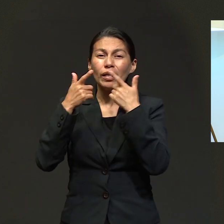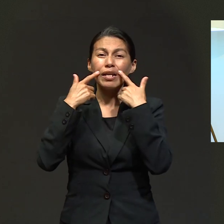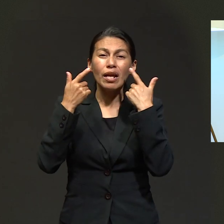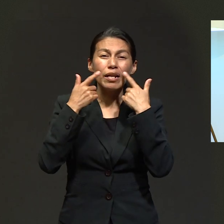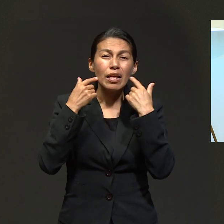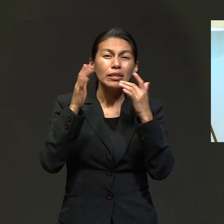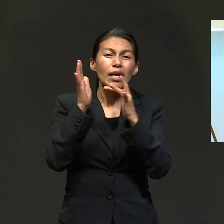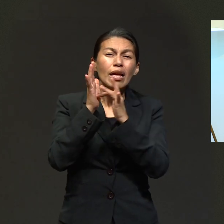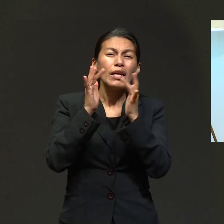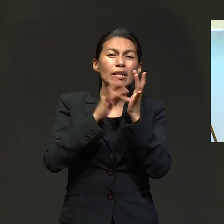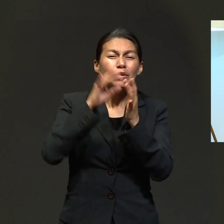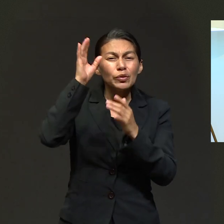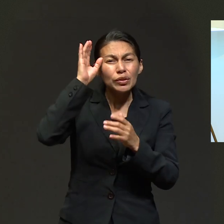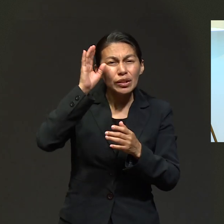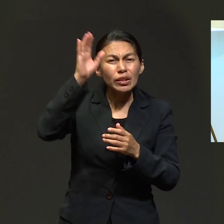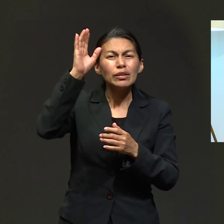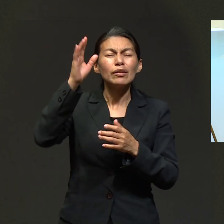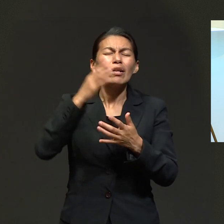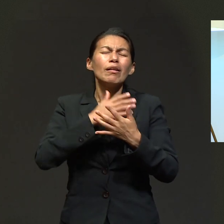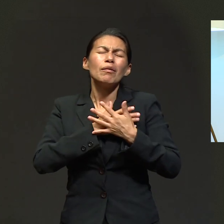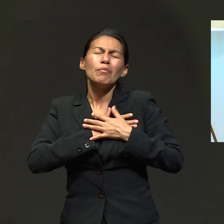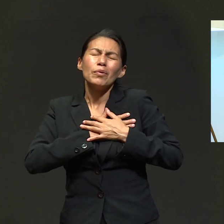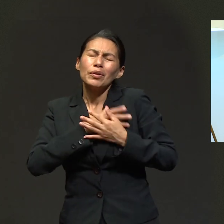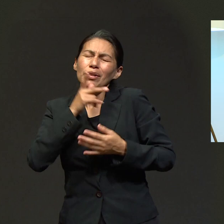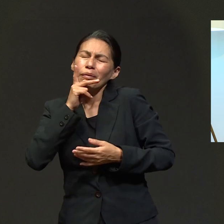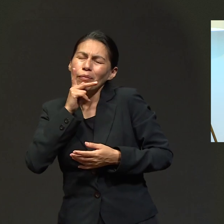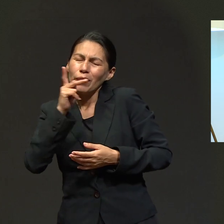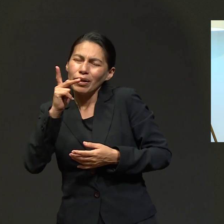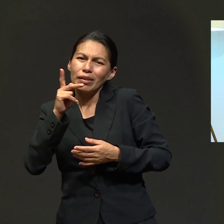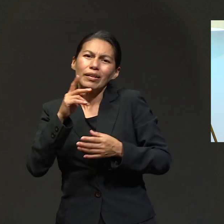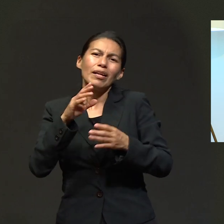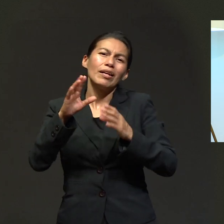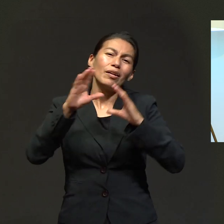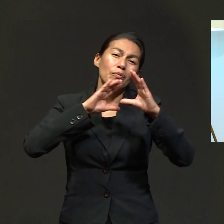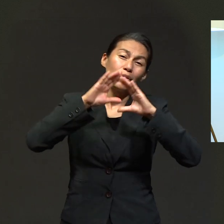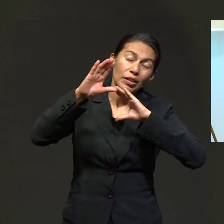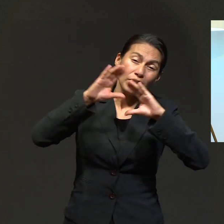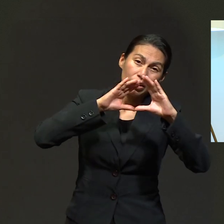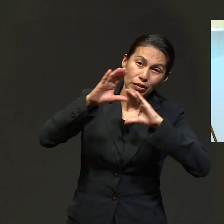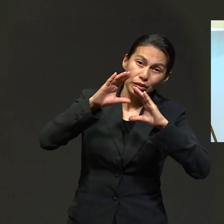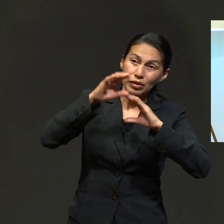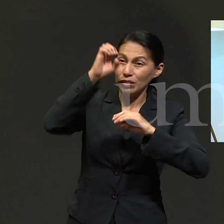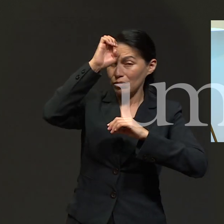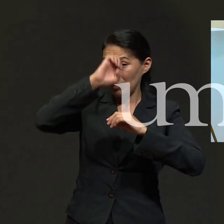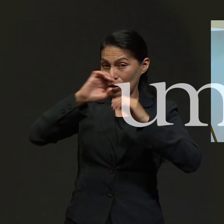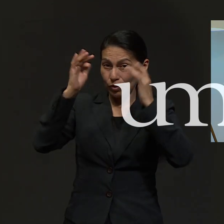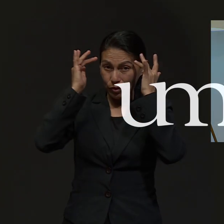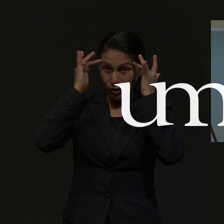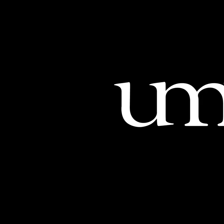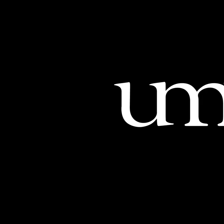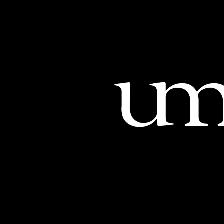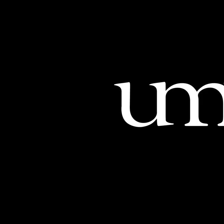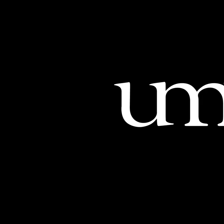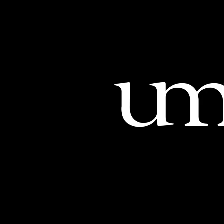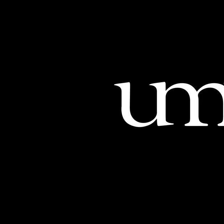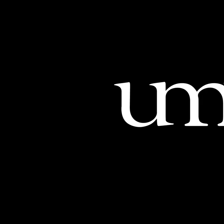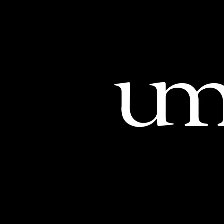comunión con el Espíritu Santo sean con todos ustedes. Amén. Amén.